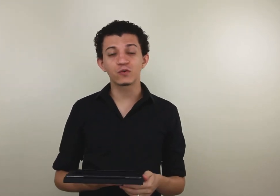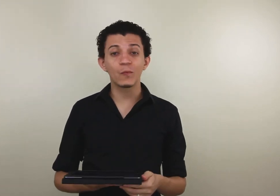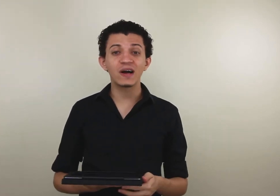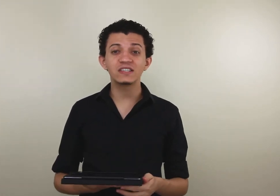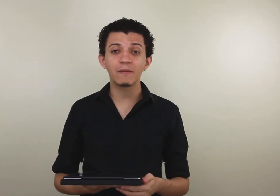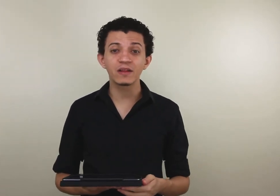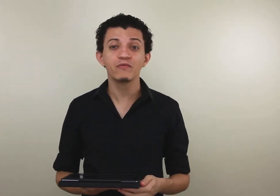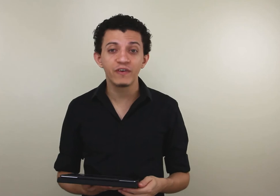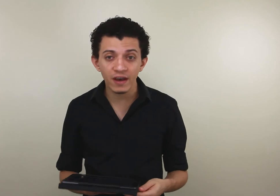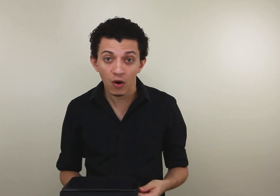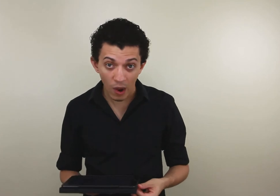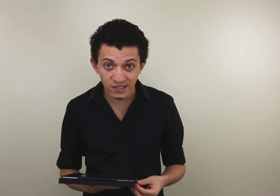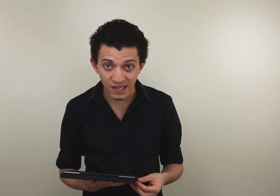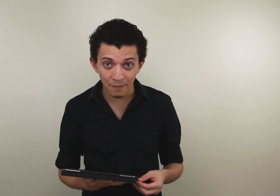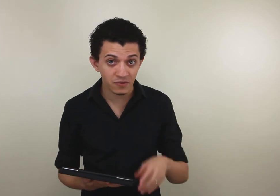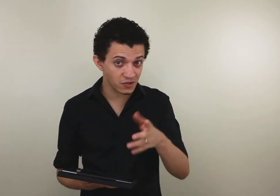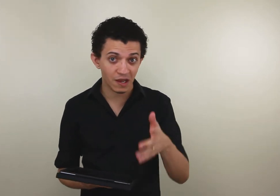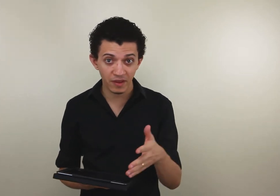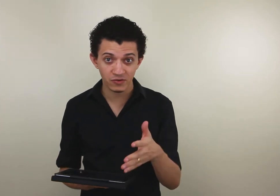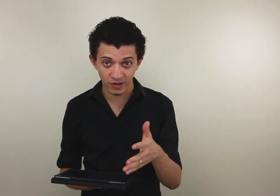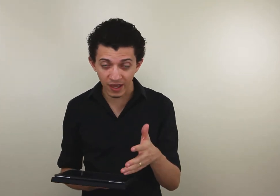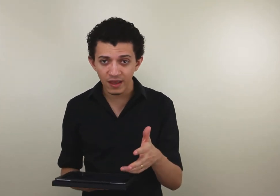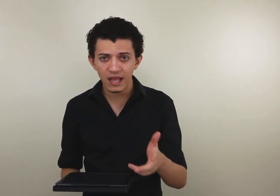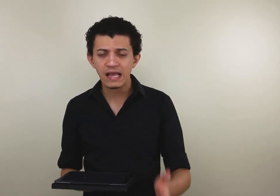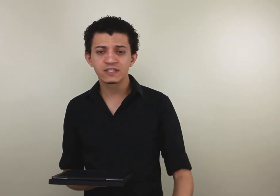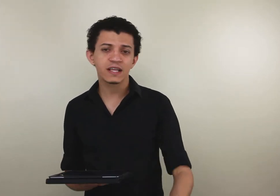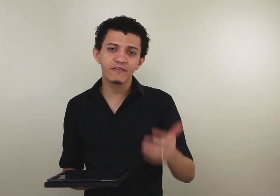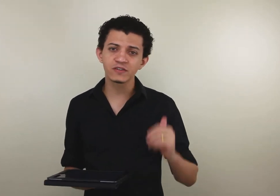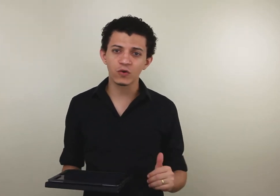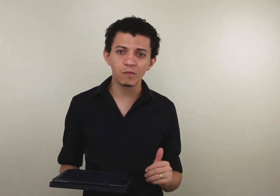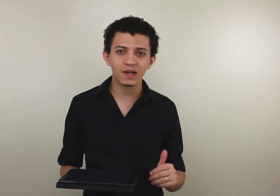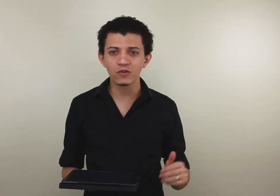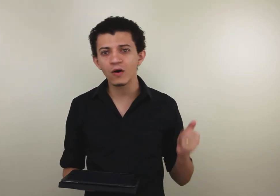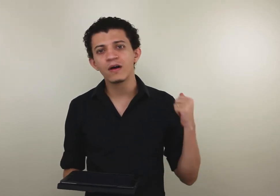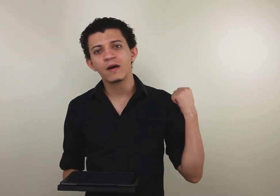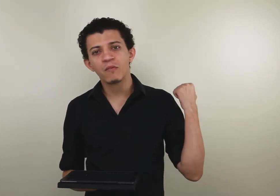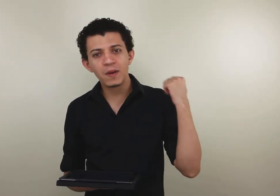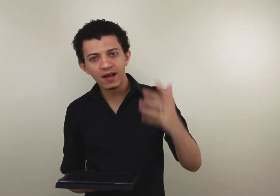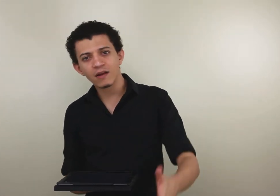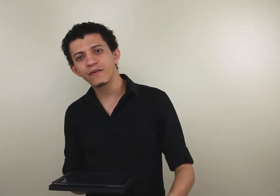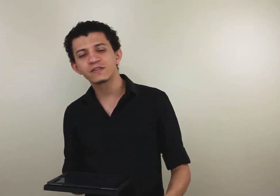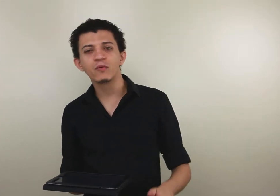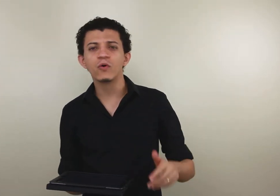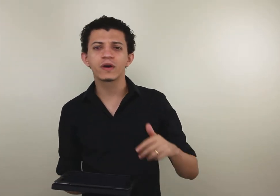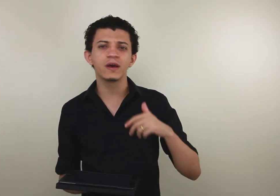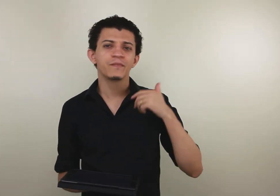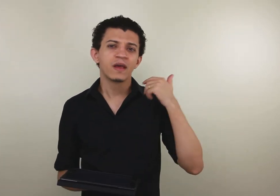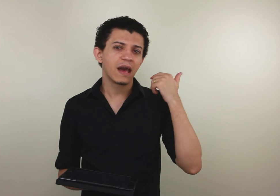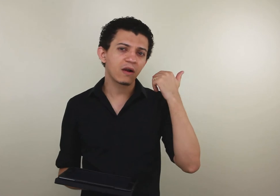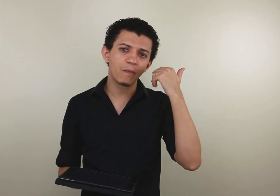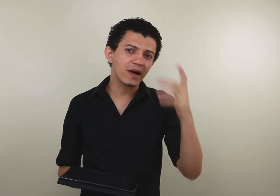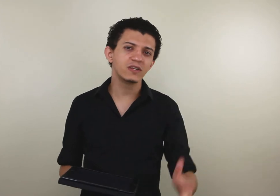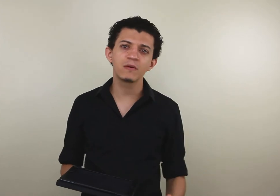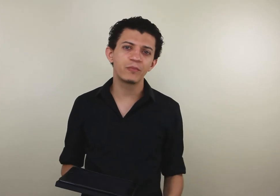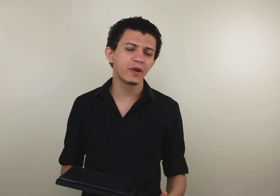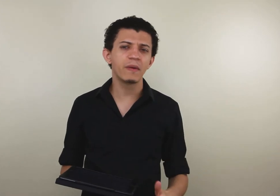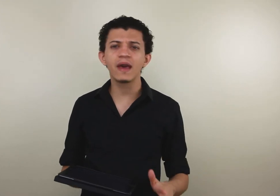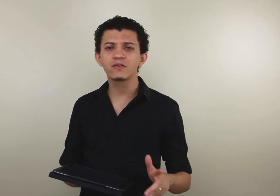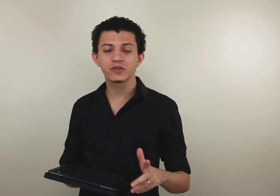o compartilhamento via WhatsApp com seus amigos. Ok? Se você está vendo no seu computador, publica lá no Facebook, compartilhe por e-mail com seus